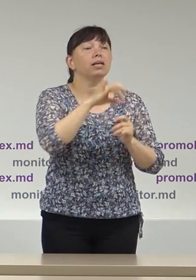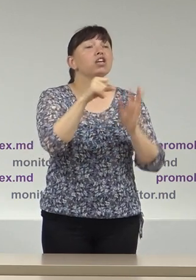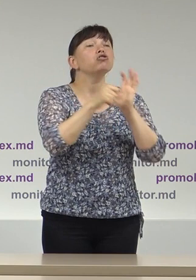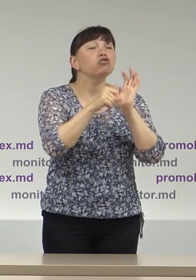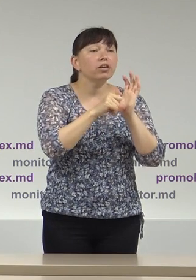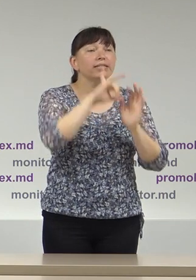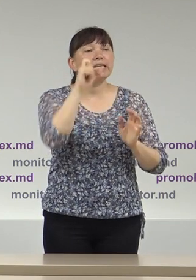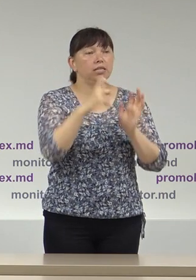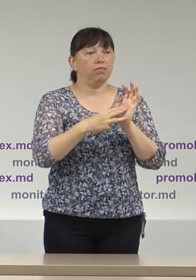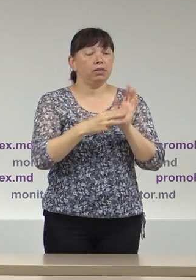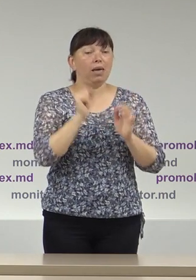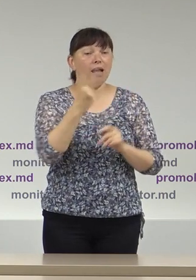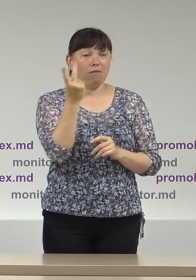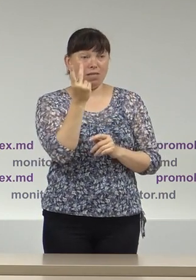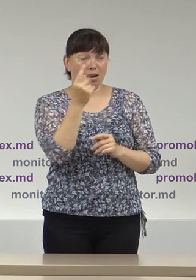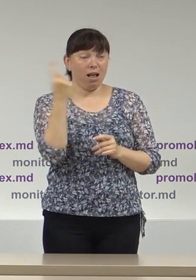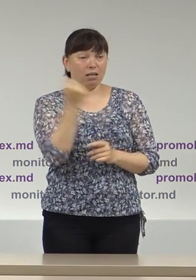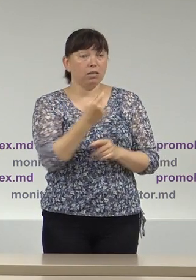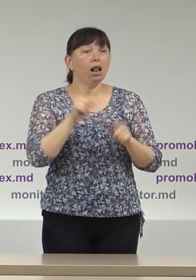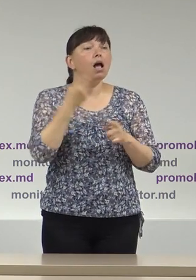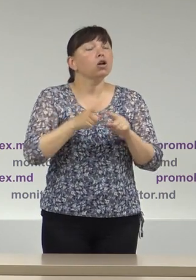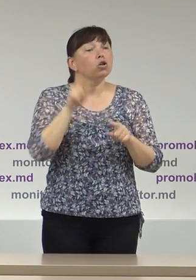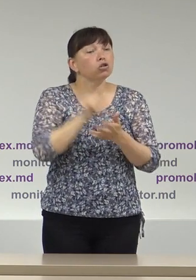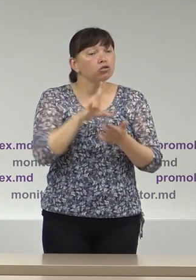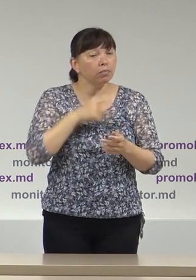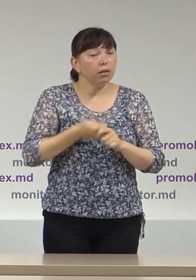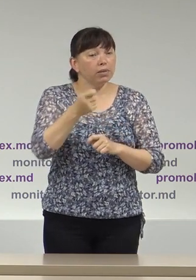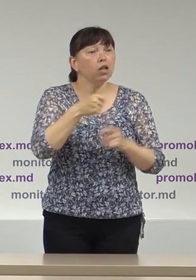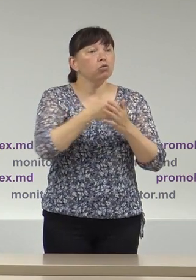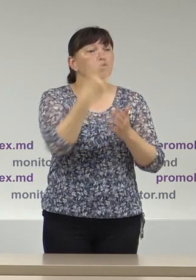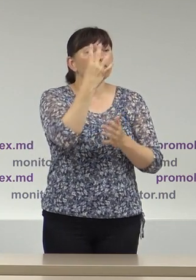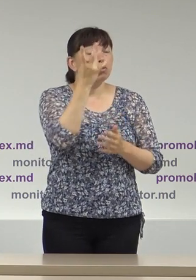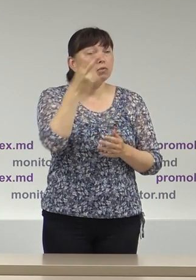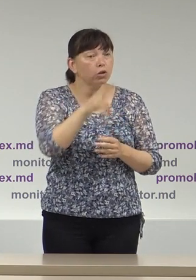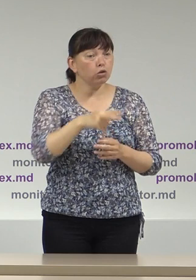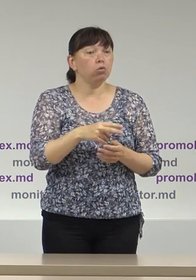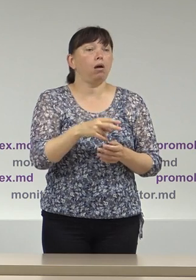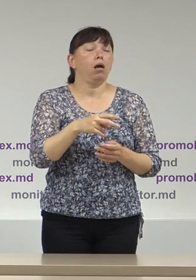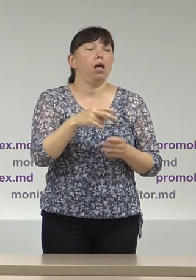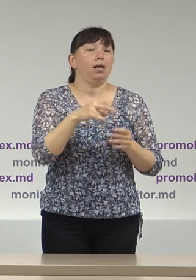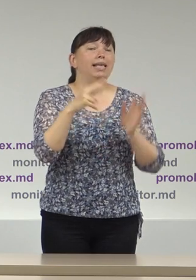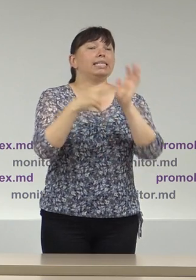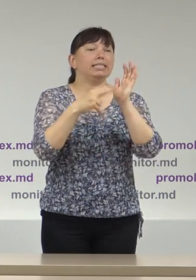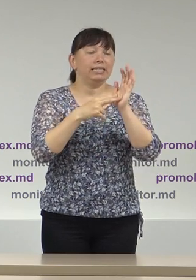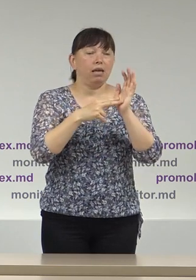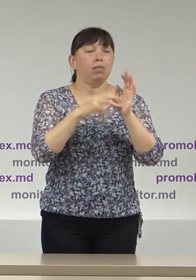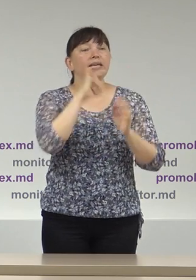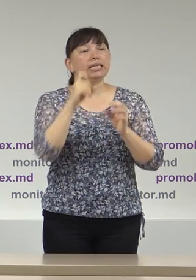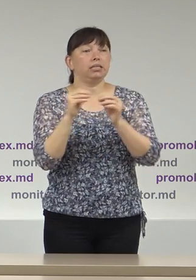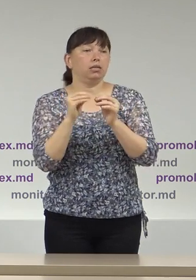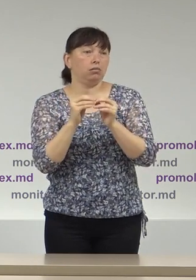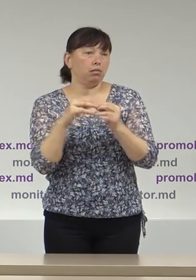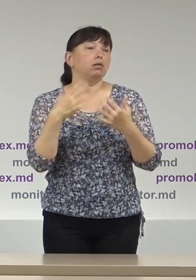iar pentru a doua săptămână care trebuiau depuse până la 4 iunie 2021 de către șapte concurenți din 10